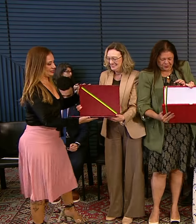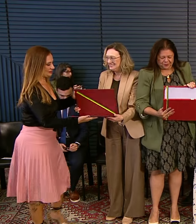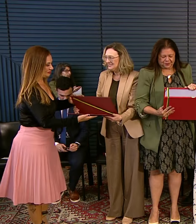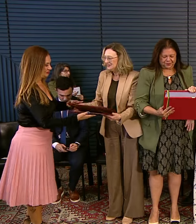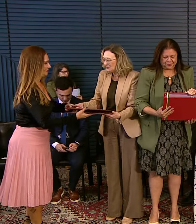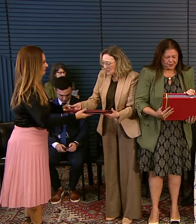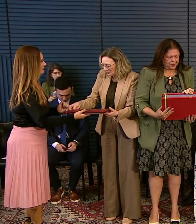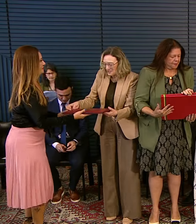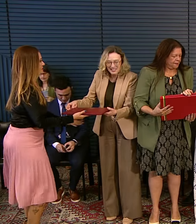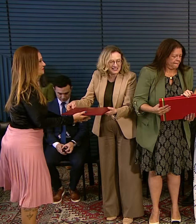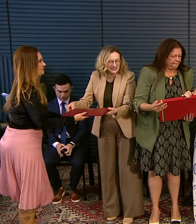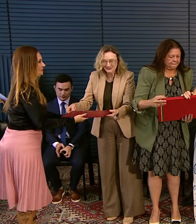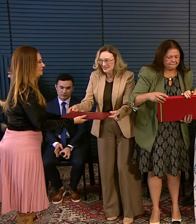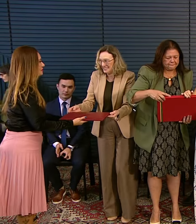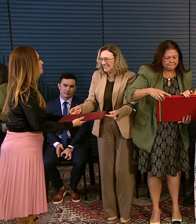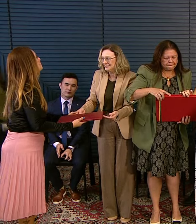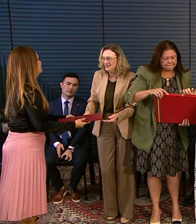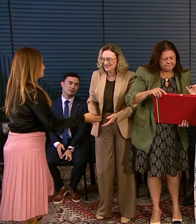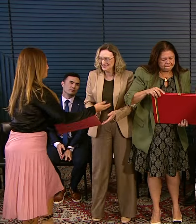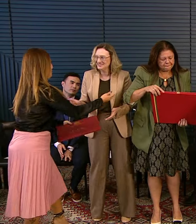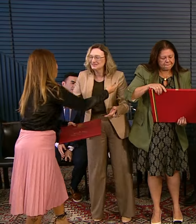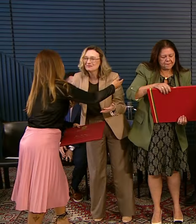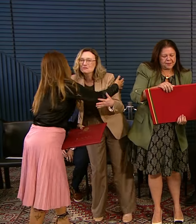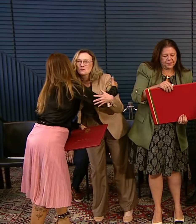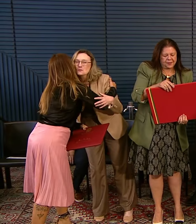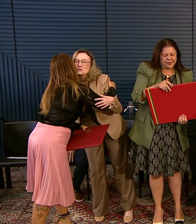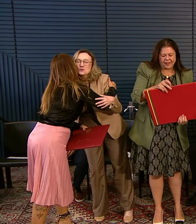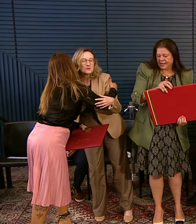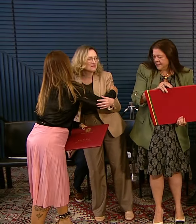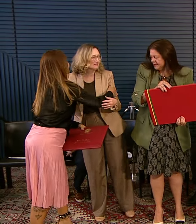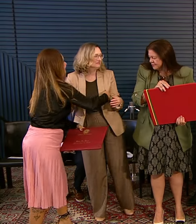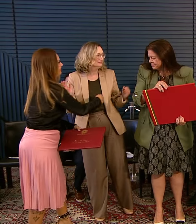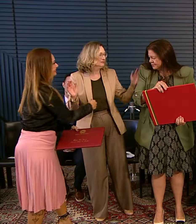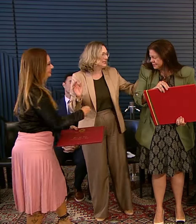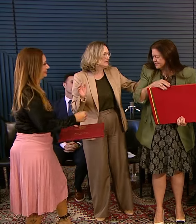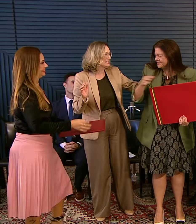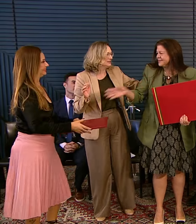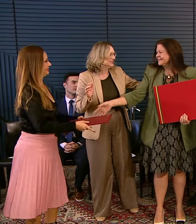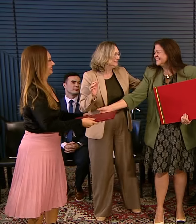Tem a palavra Por dois minutos A senhora Ana Cristina Muray